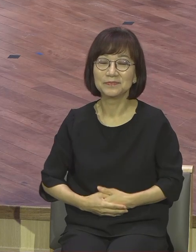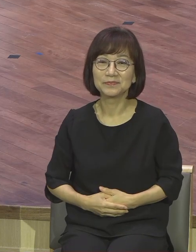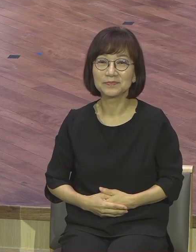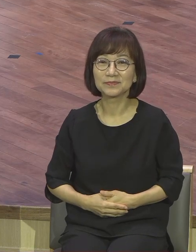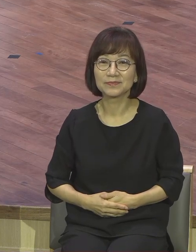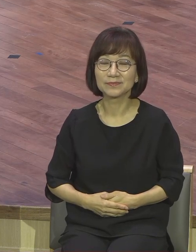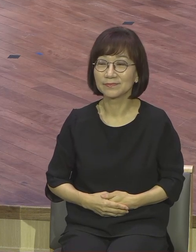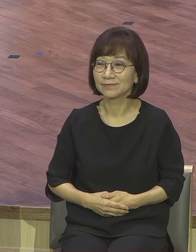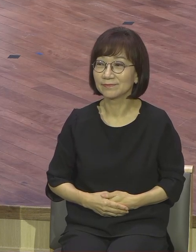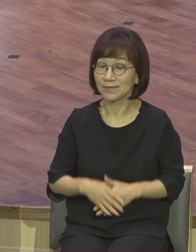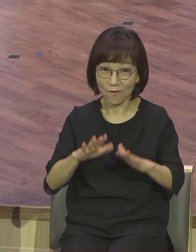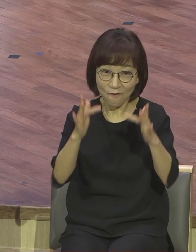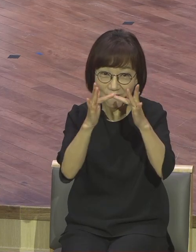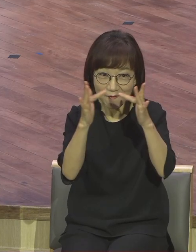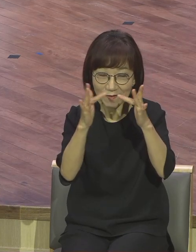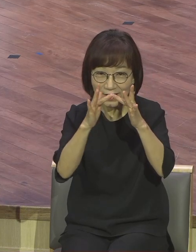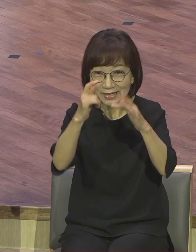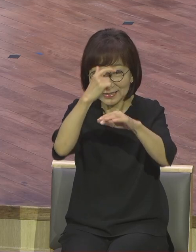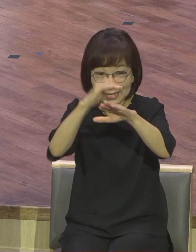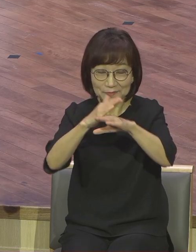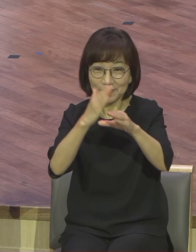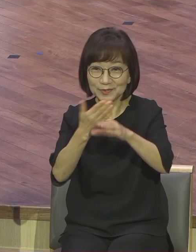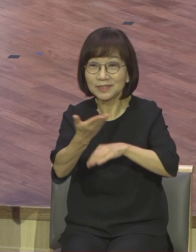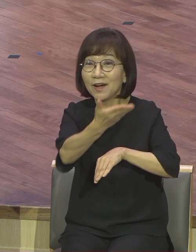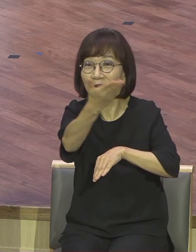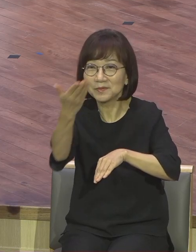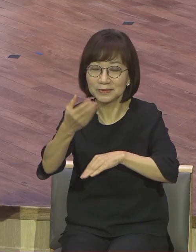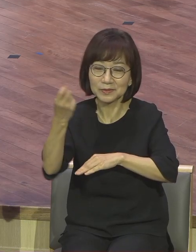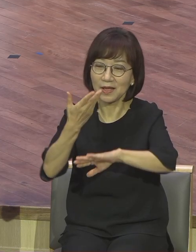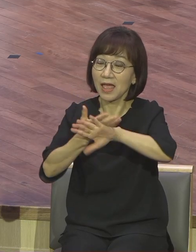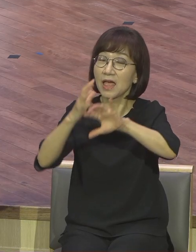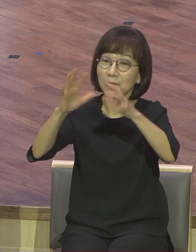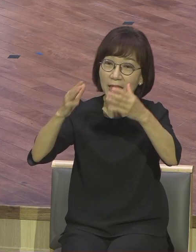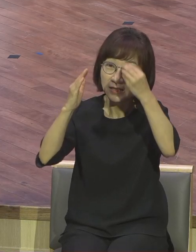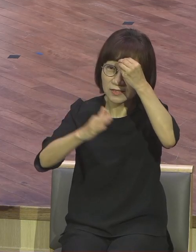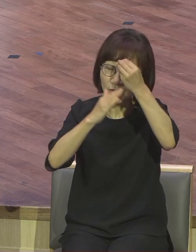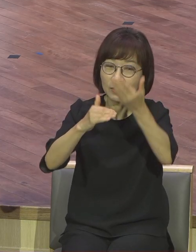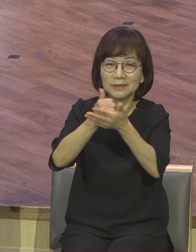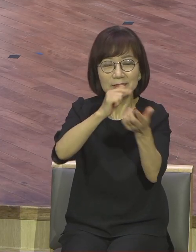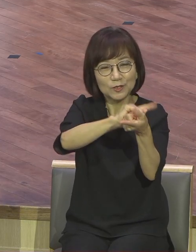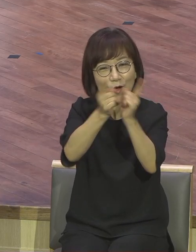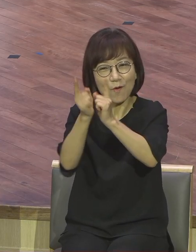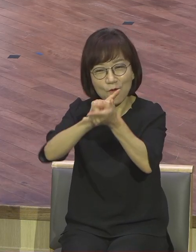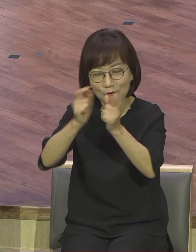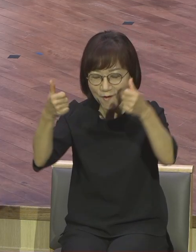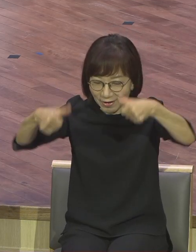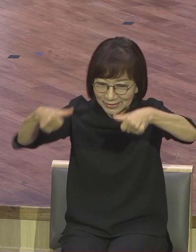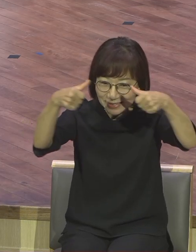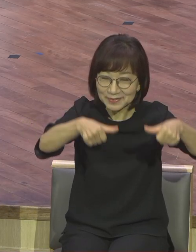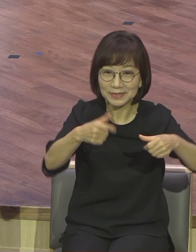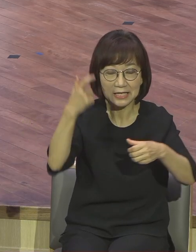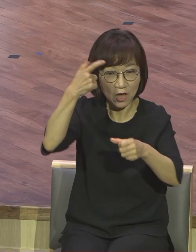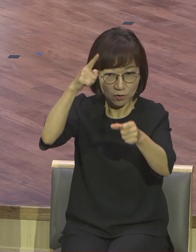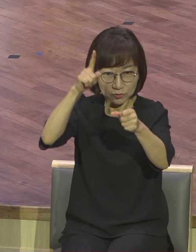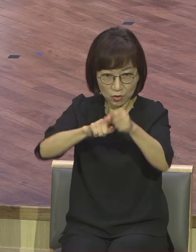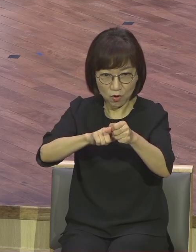우리 온라인 예배되는 모든 성도들 또 해외에서 함께 예배되는 성도들 같이 서로 당해서 합시다. 영적인 사람이 됩시다.